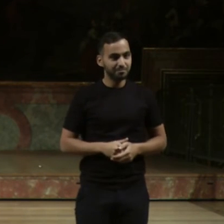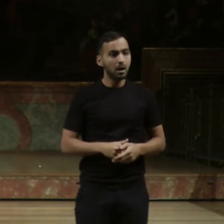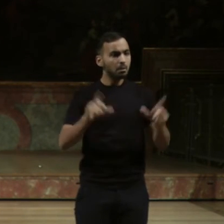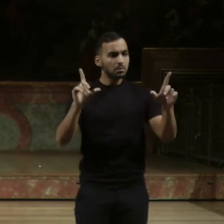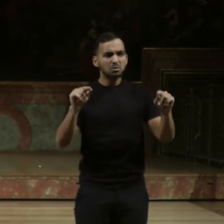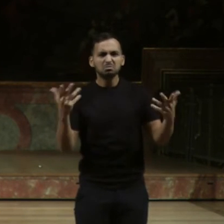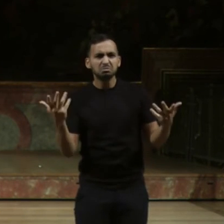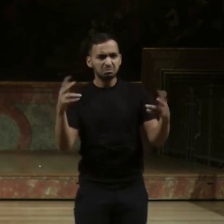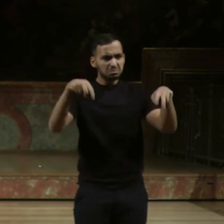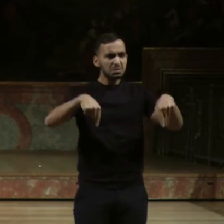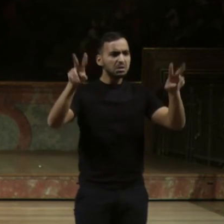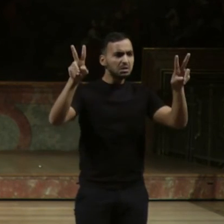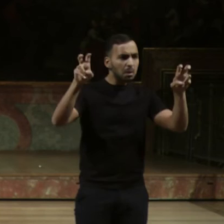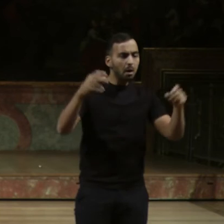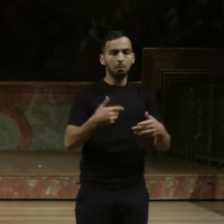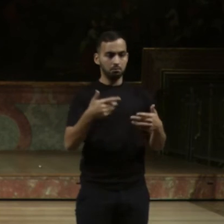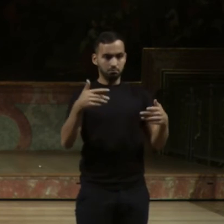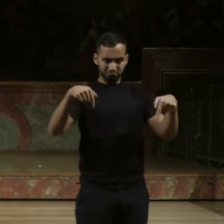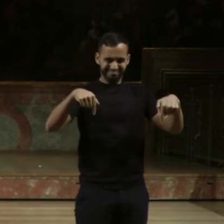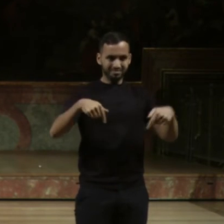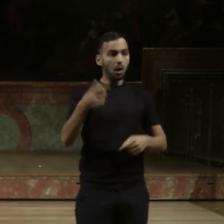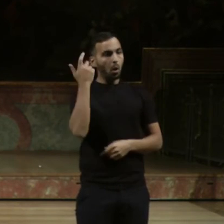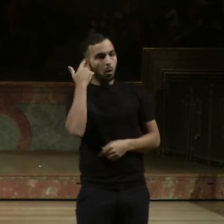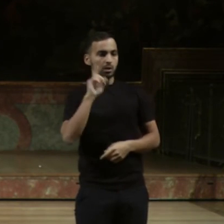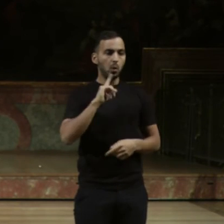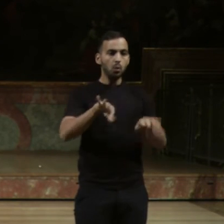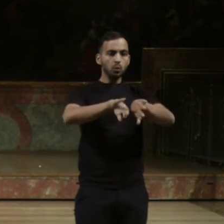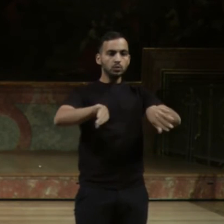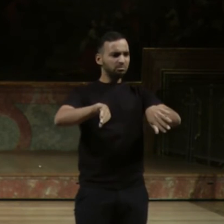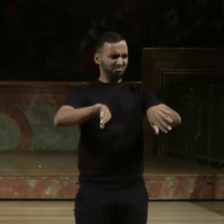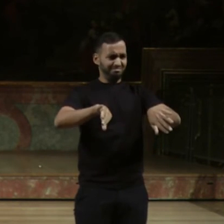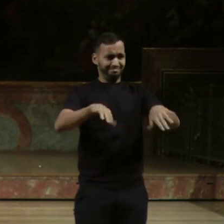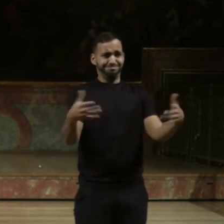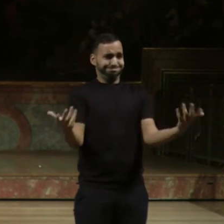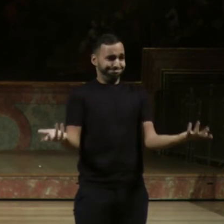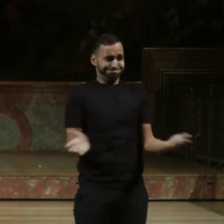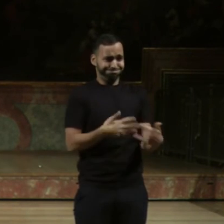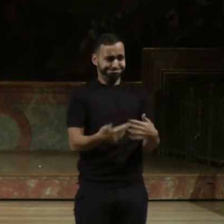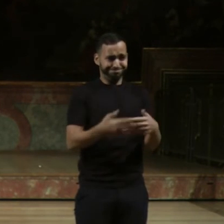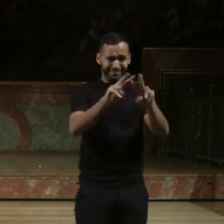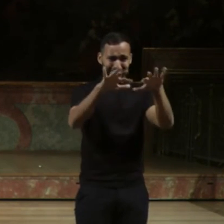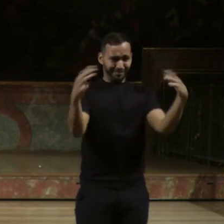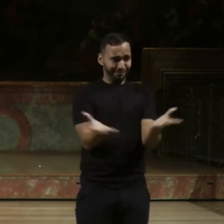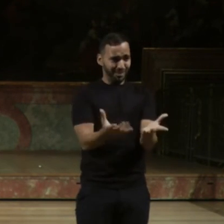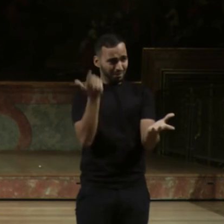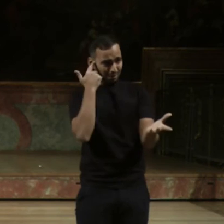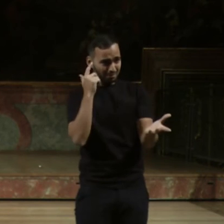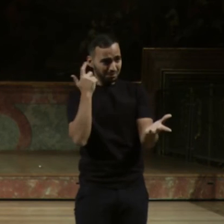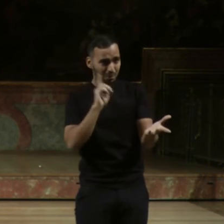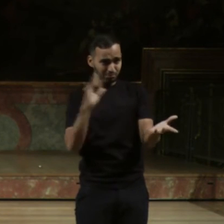ist, jetzt zwischen Hörenden und Nichthörenden unterscheidet. Die Zerstörung unseres Planeten geht uns alle an. Ich hoffe,